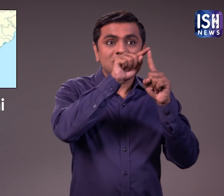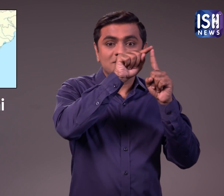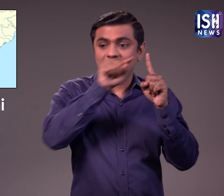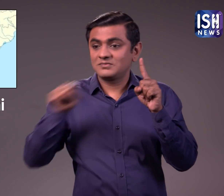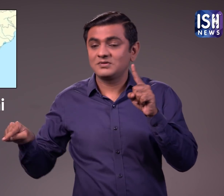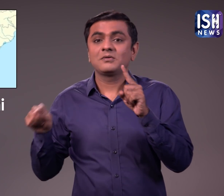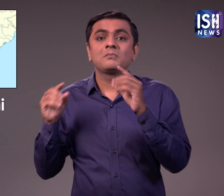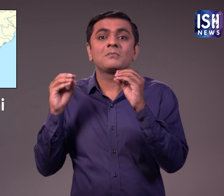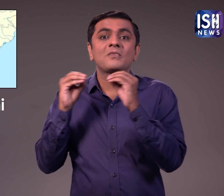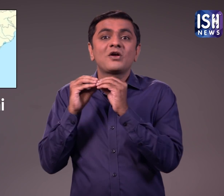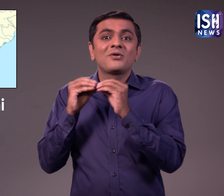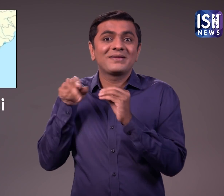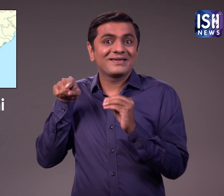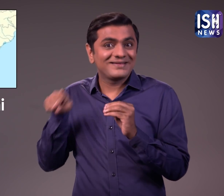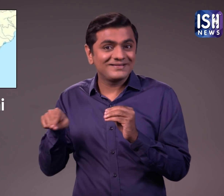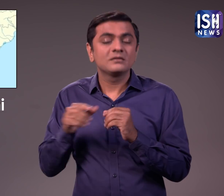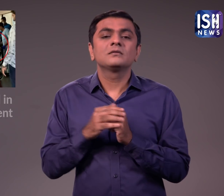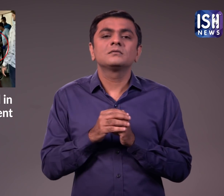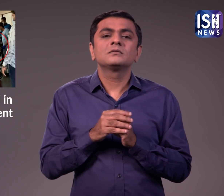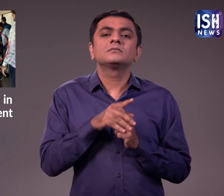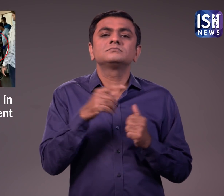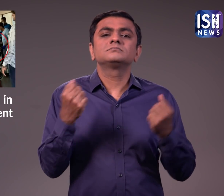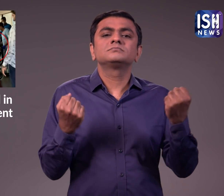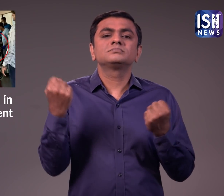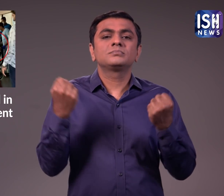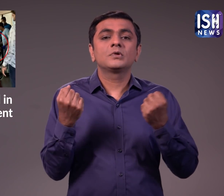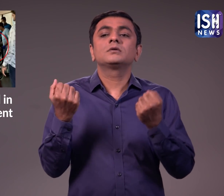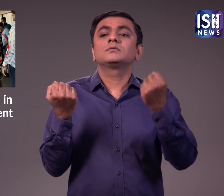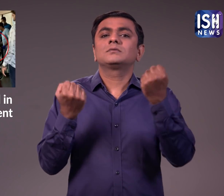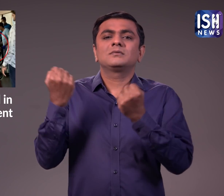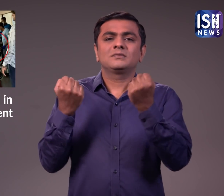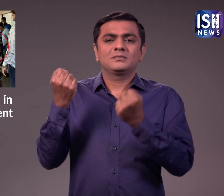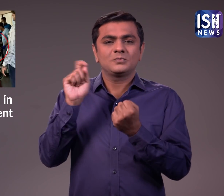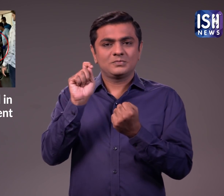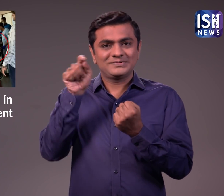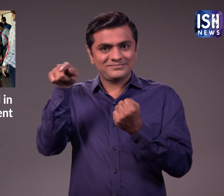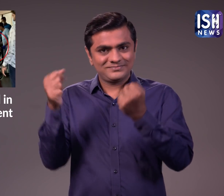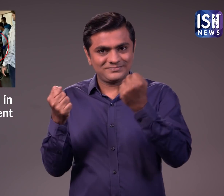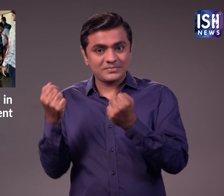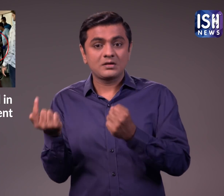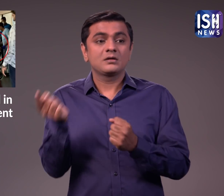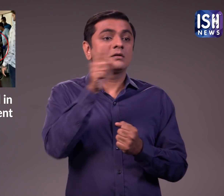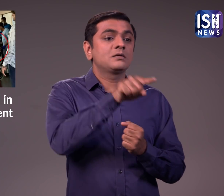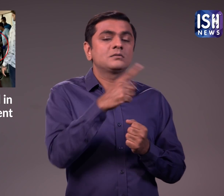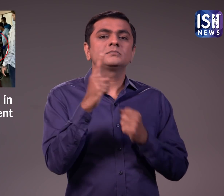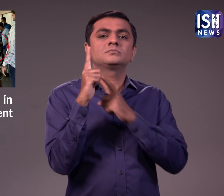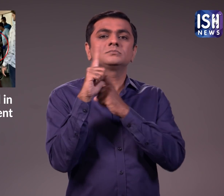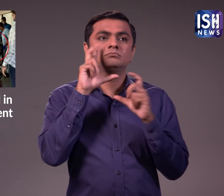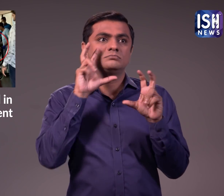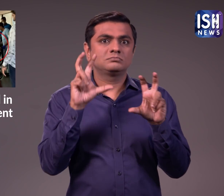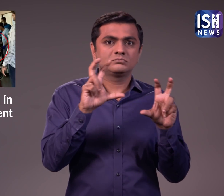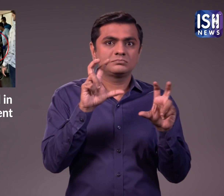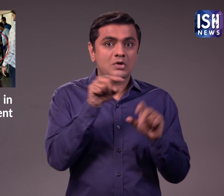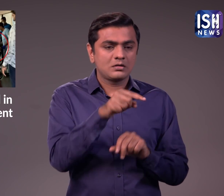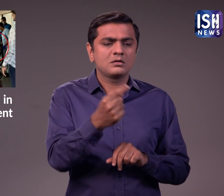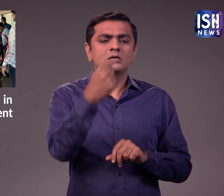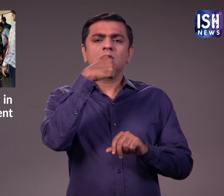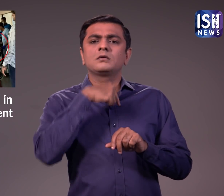वह अपनी रेंग जोवर में थी और उनका ड्राइवर गाड़ी चला रहा था और उनके साथ उनका बॉडिगाड भी था। वे